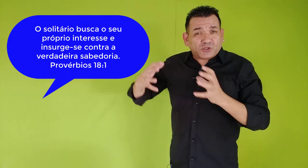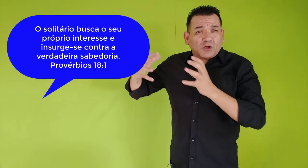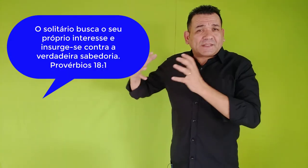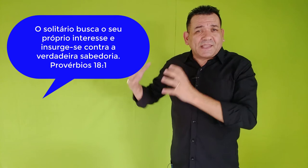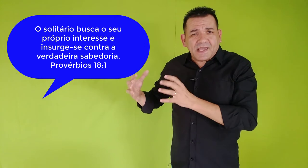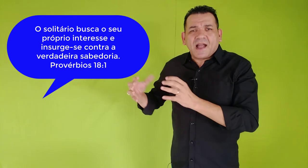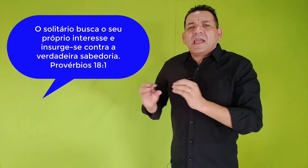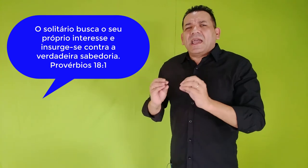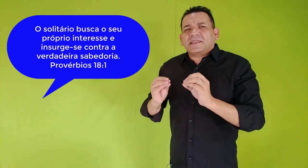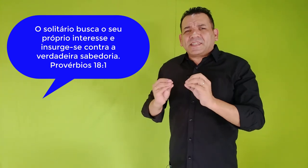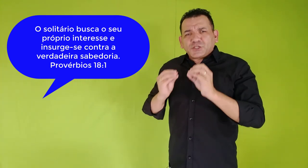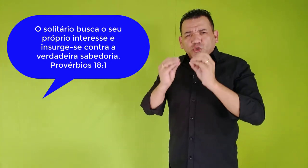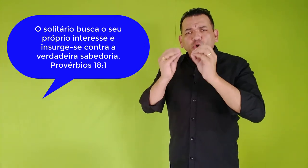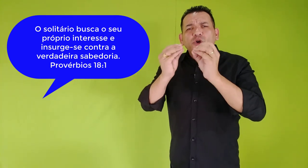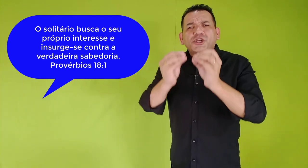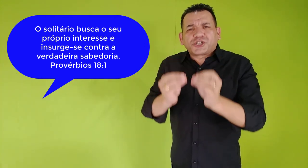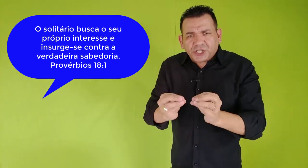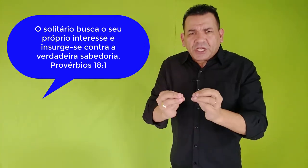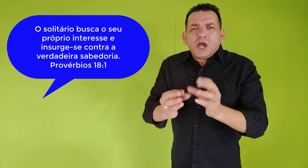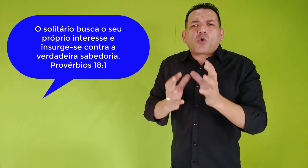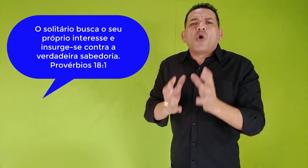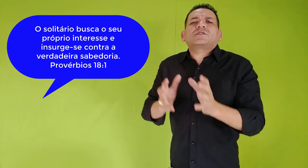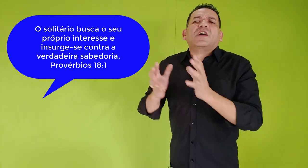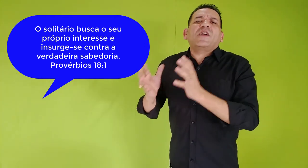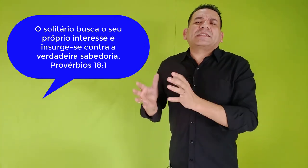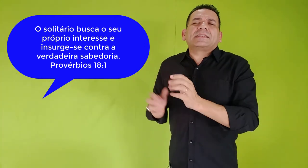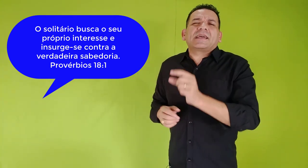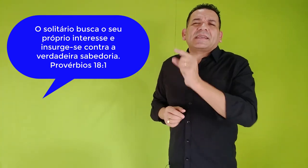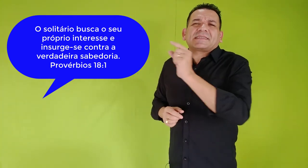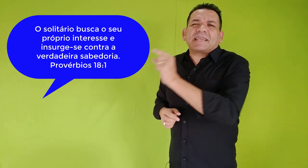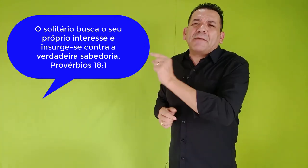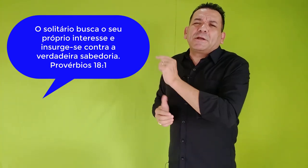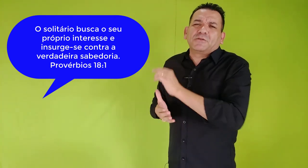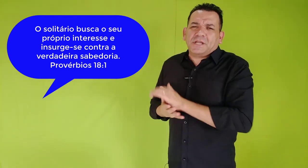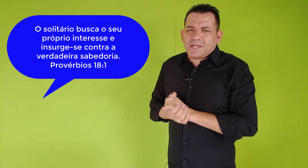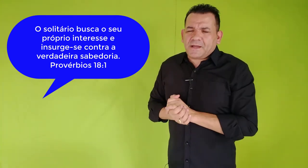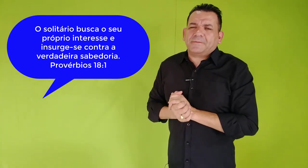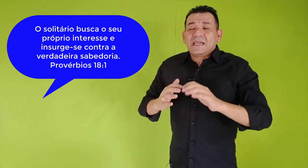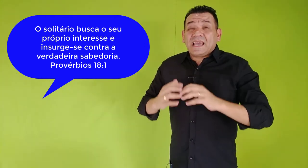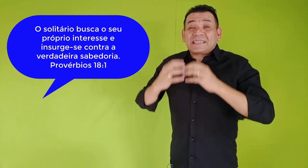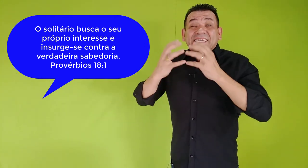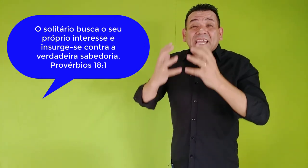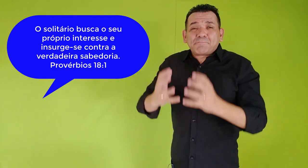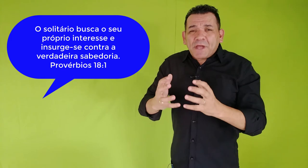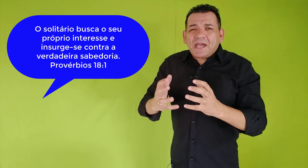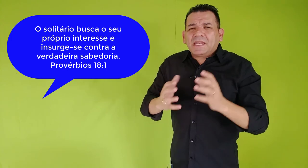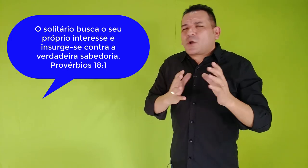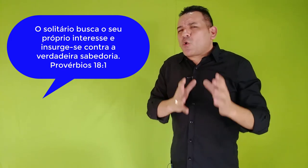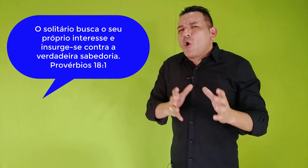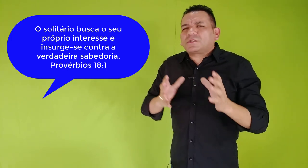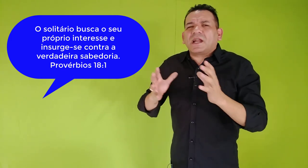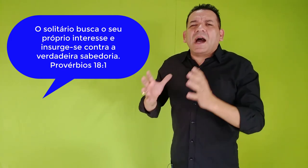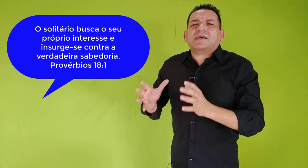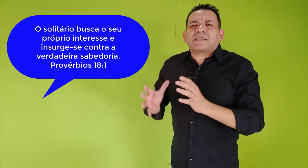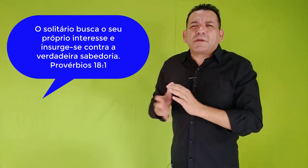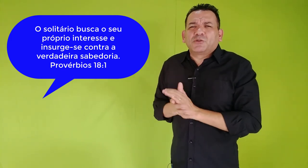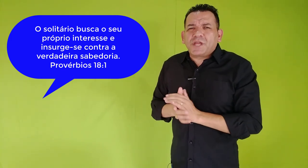sozinha, ela se insurge contra a verdadeira sabedoria. Ela se rebela contra a sabedoria.